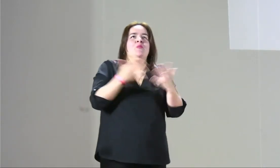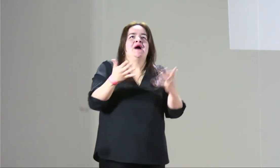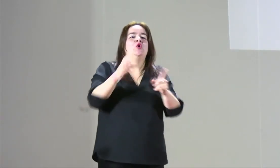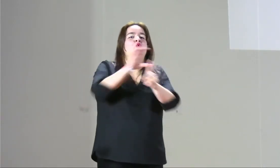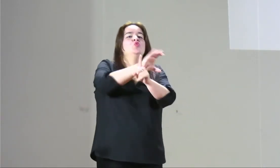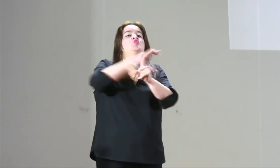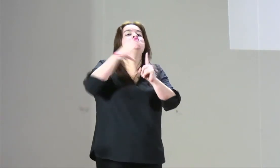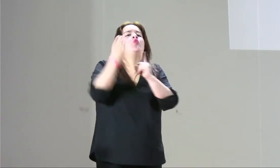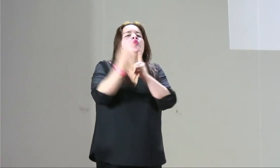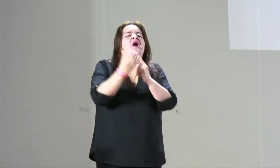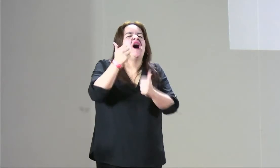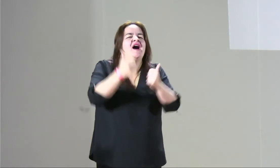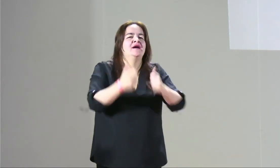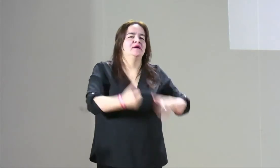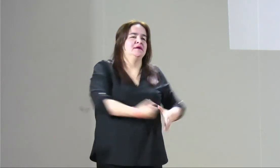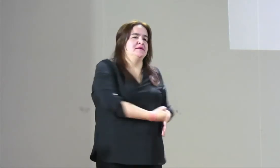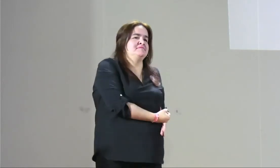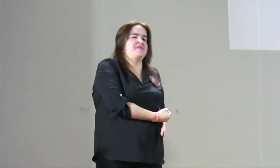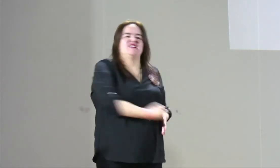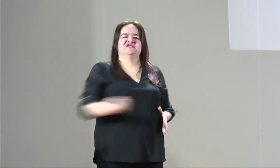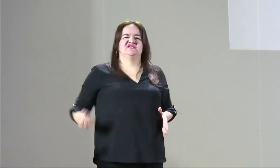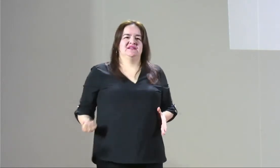talleres, pero ¿cuáles son los miedos de estas mujeres?